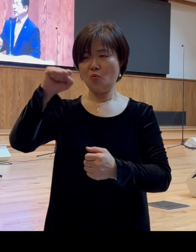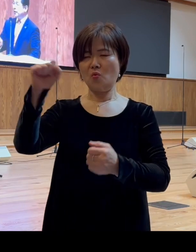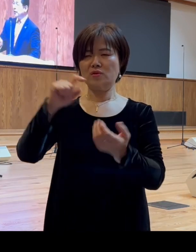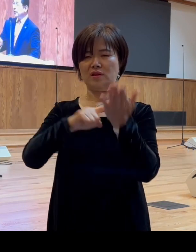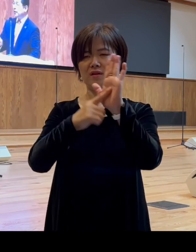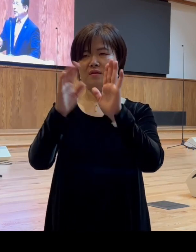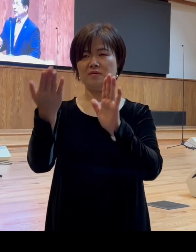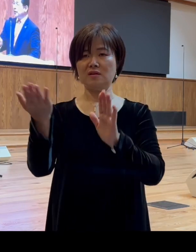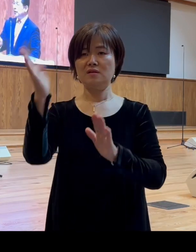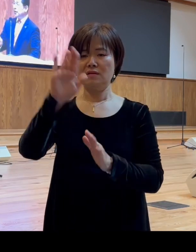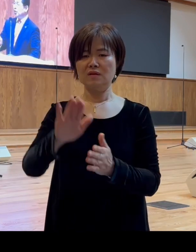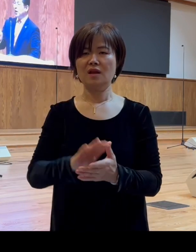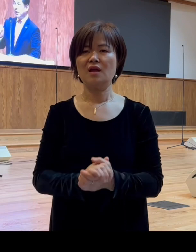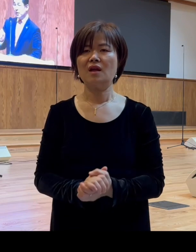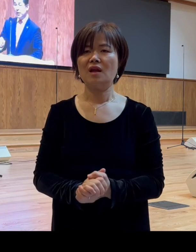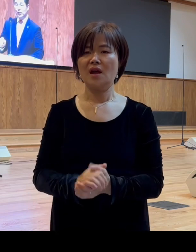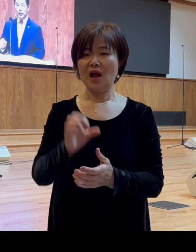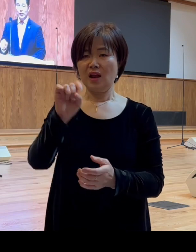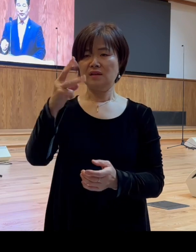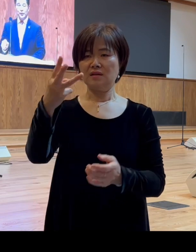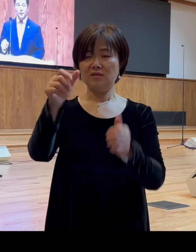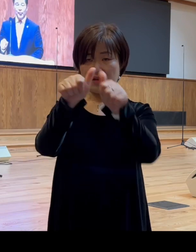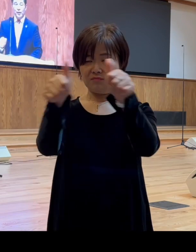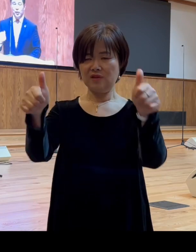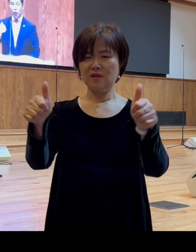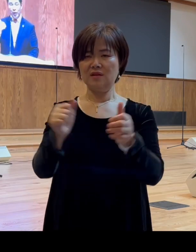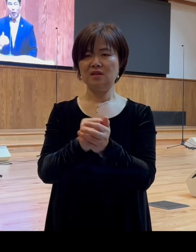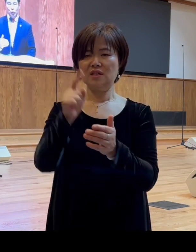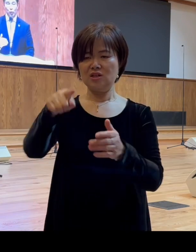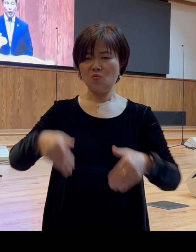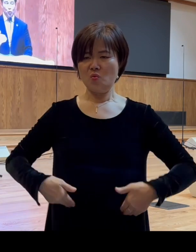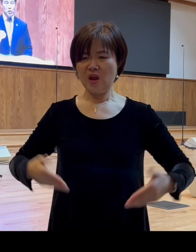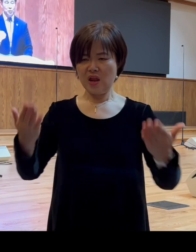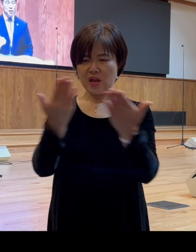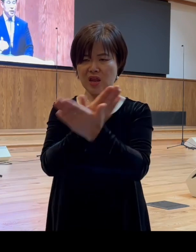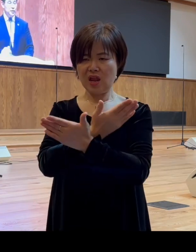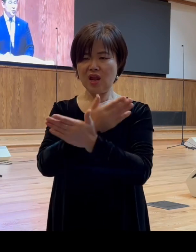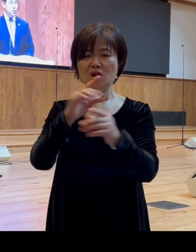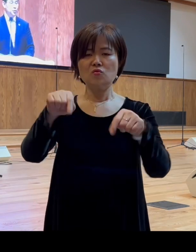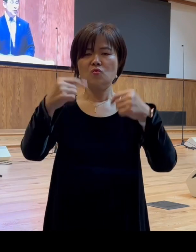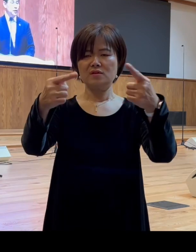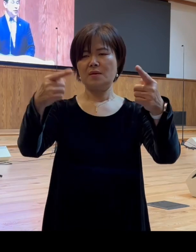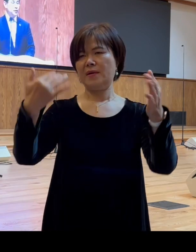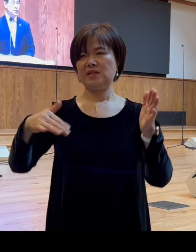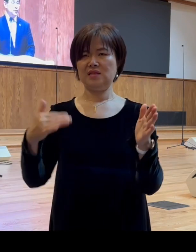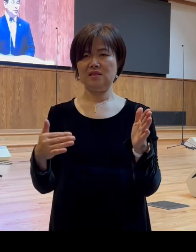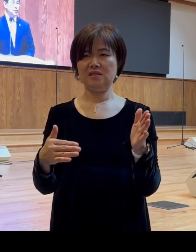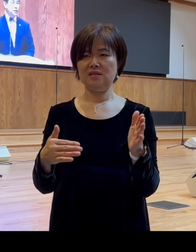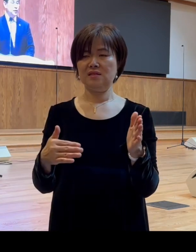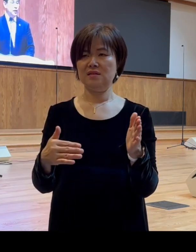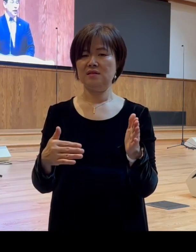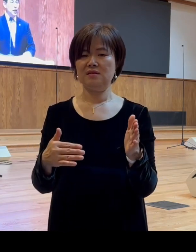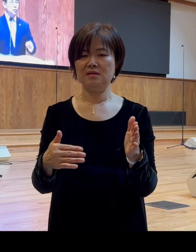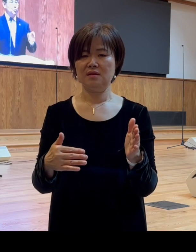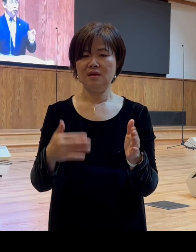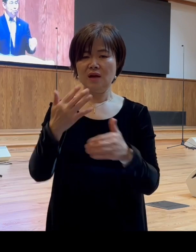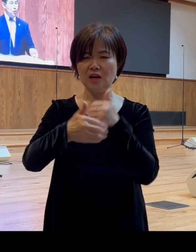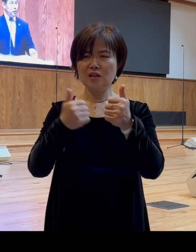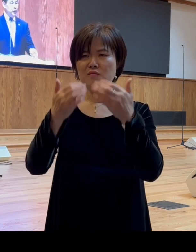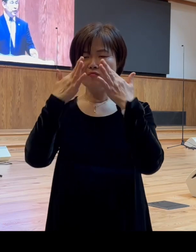여러분 이 알렉산더는 그 회개운동에 동참하지 않은 것입니다 하나님이 분명히 그